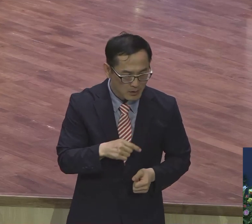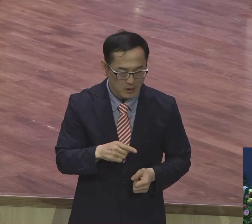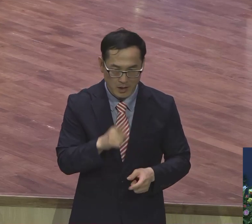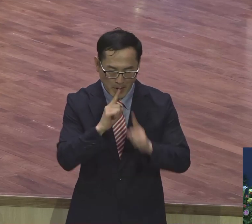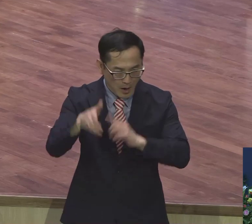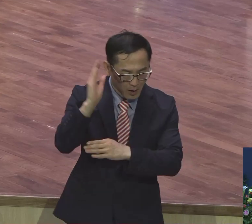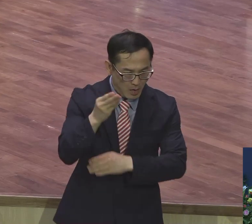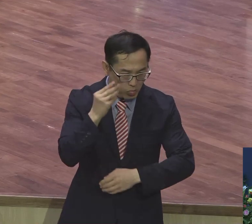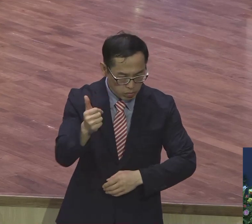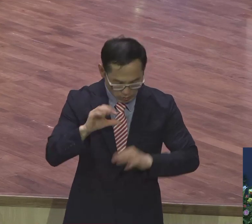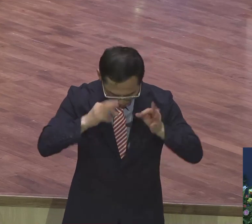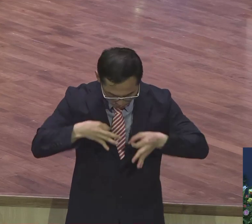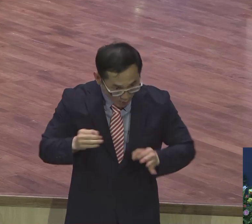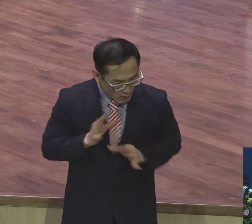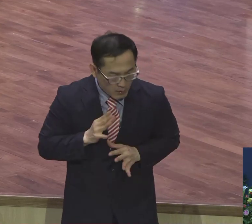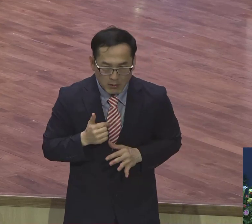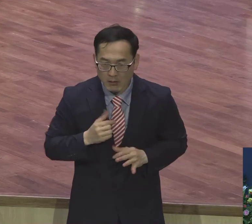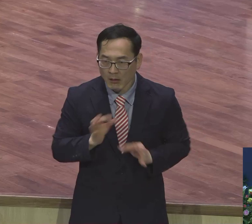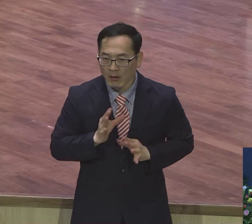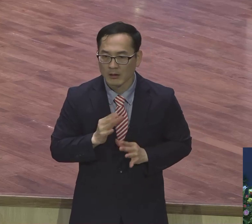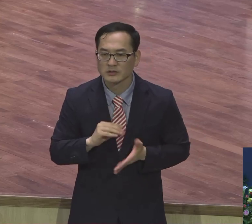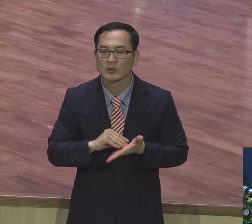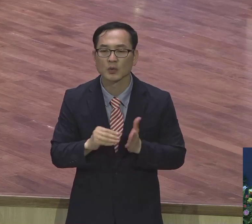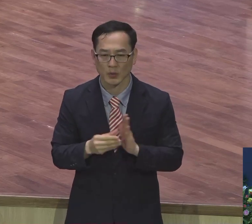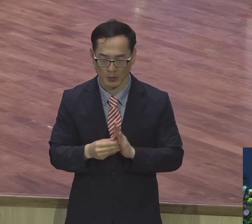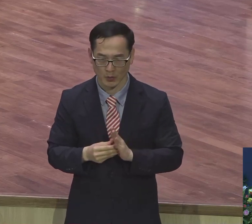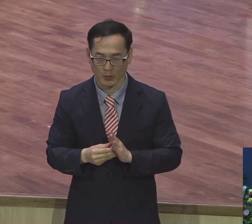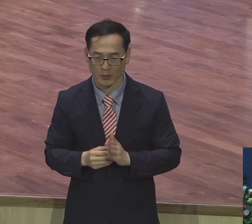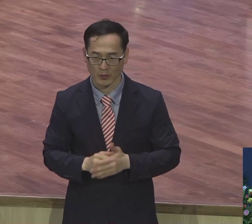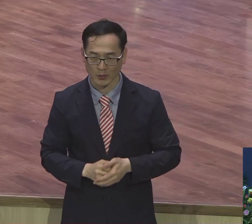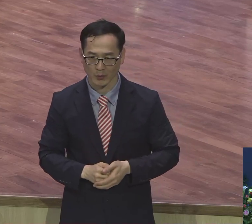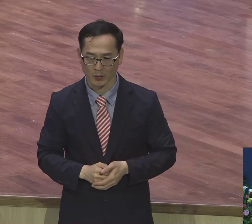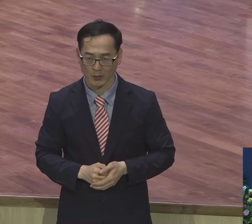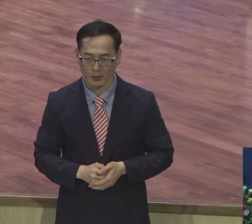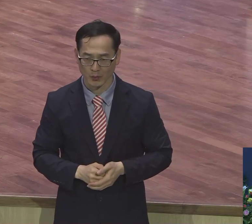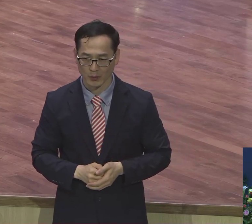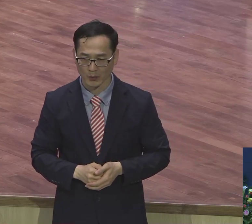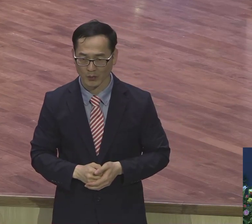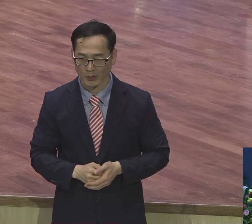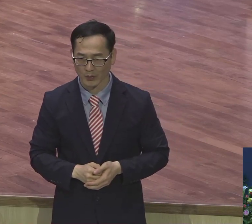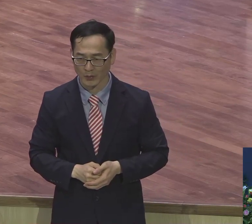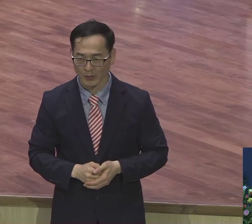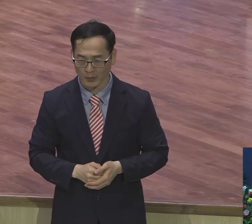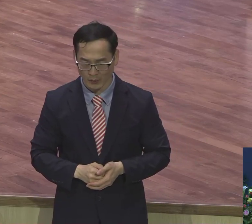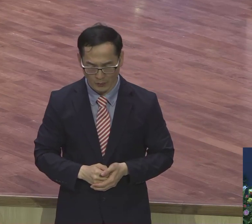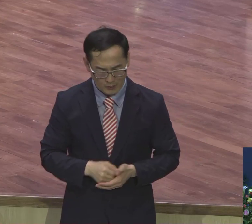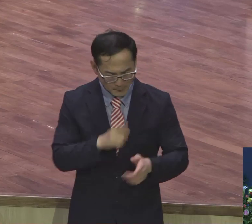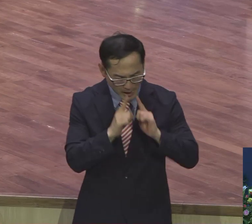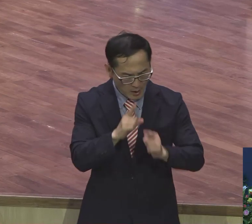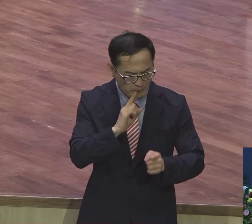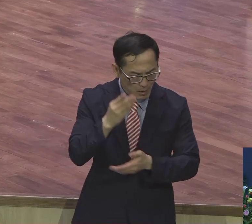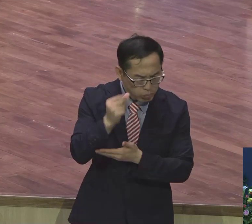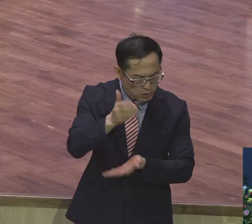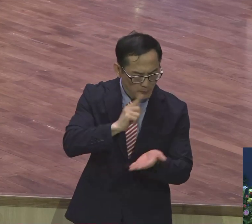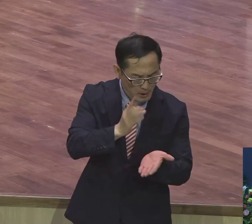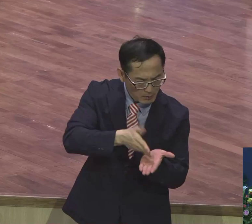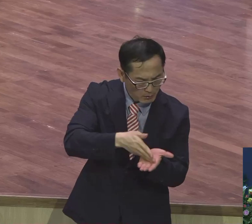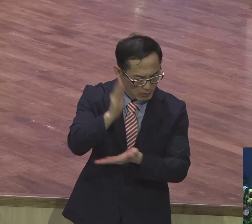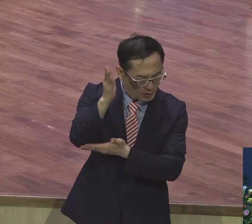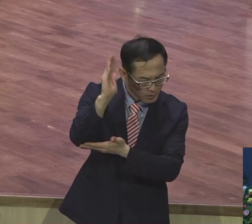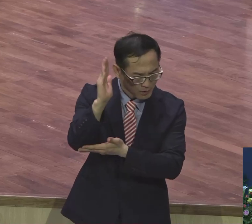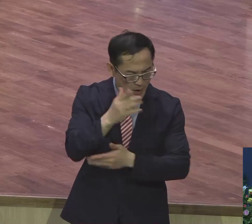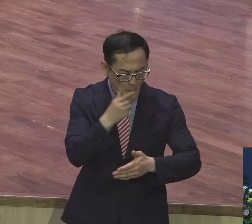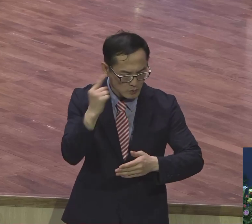어떻게 말이 나오지. 옛날에 들은 말씀이 막 생각나네. 그래서 막 말씀 내 속에 들었던 것이 쫙